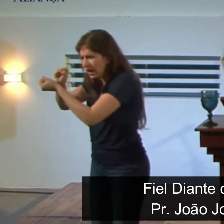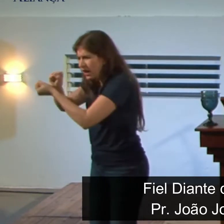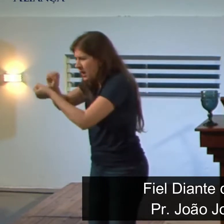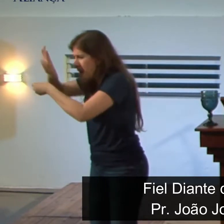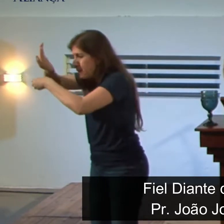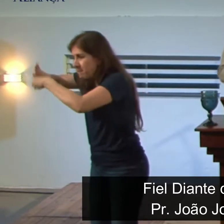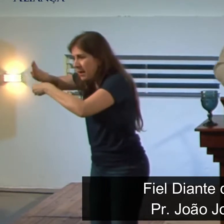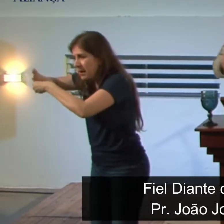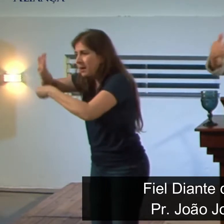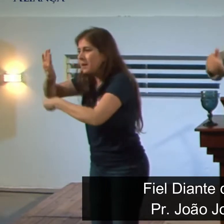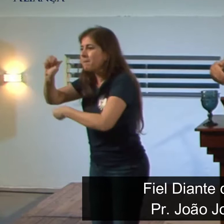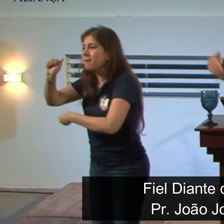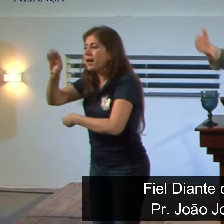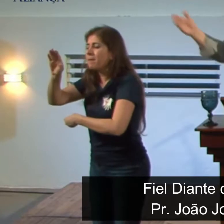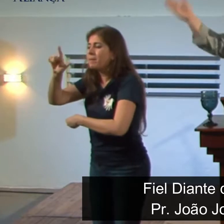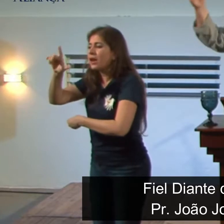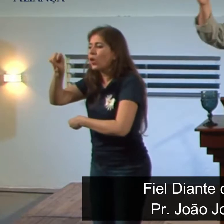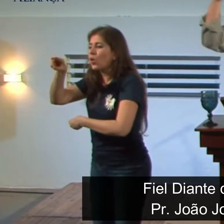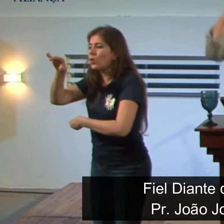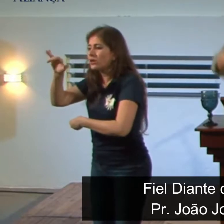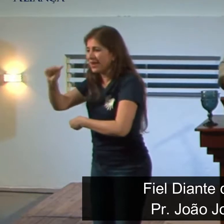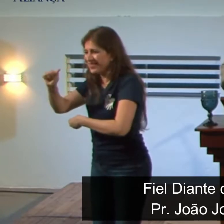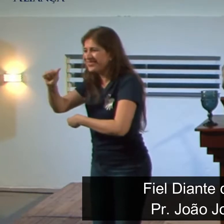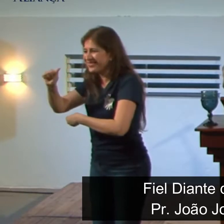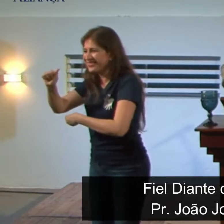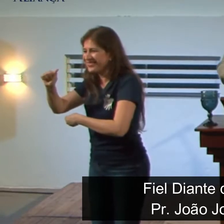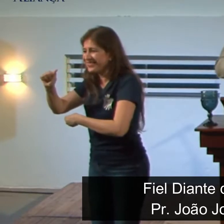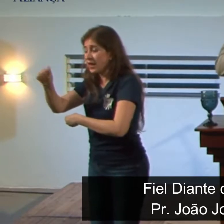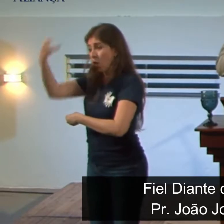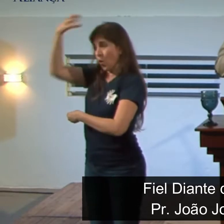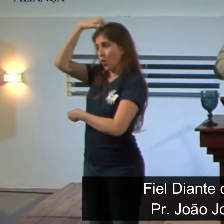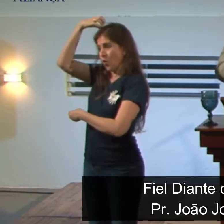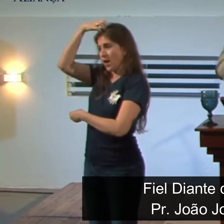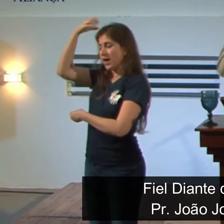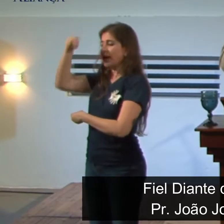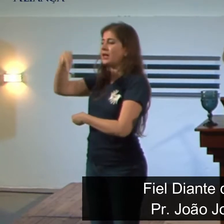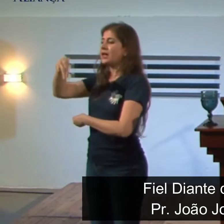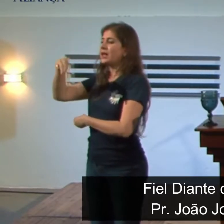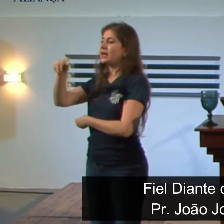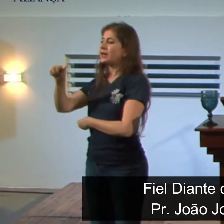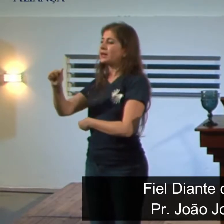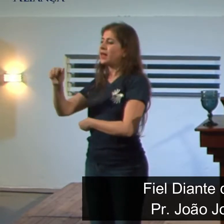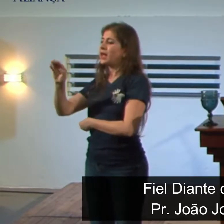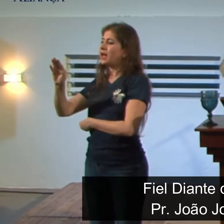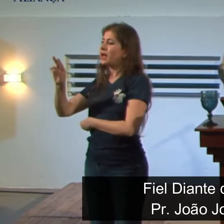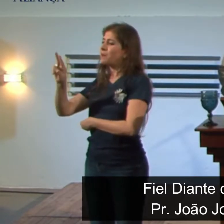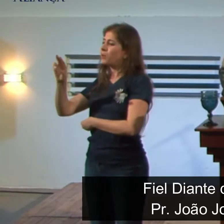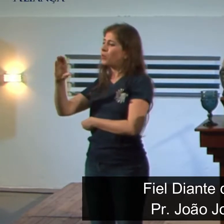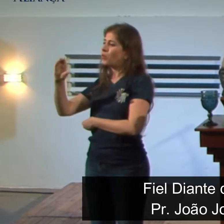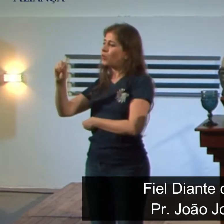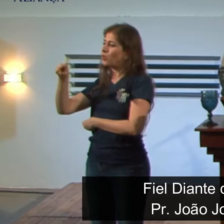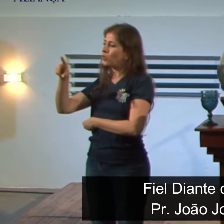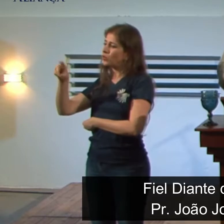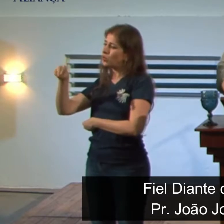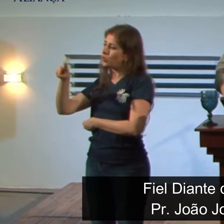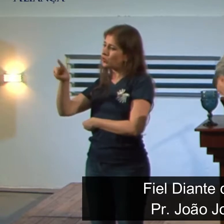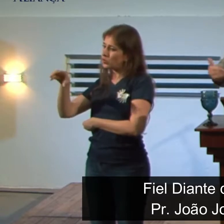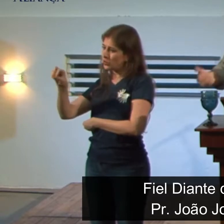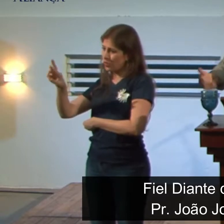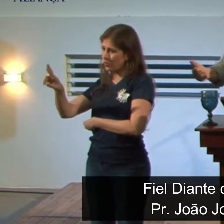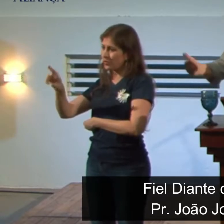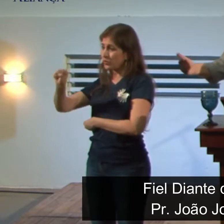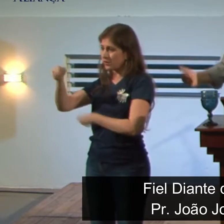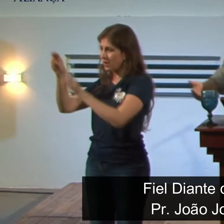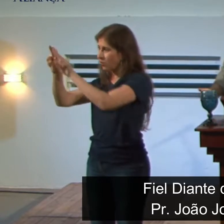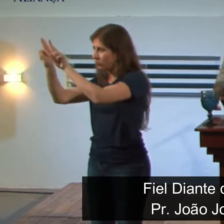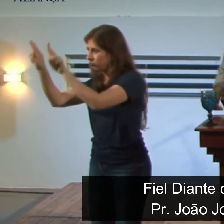O reino do norte, o reino de Israel, já tinha sido levado para o cativeiro pelos assírios e agora